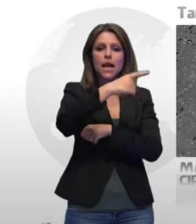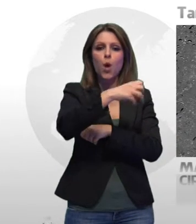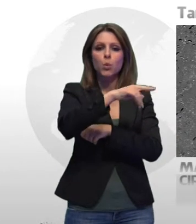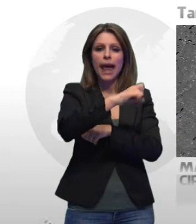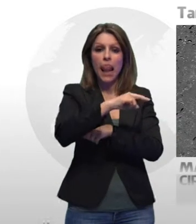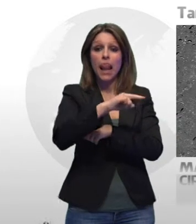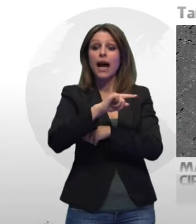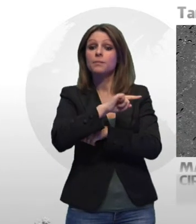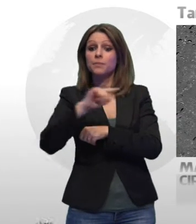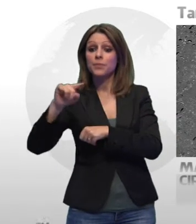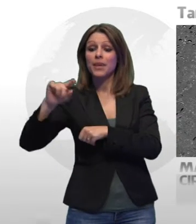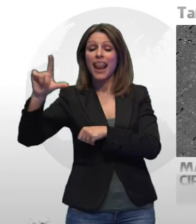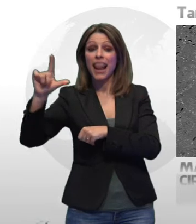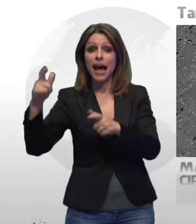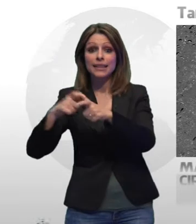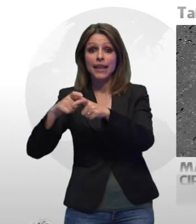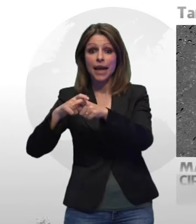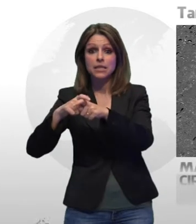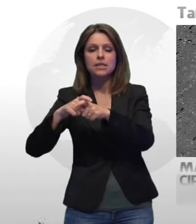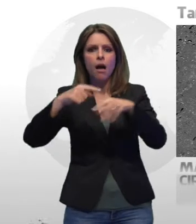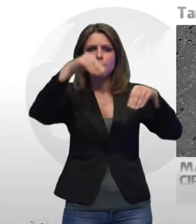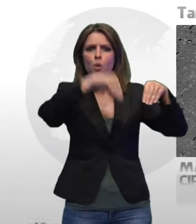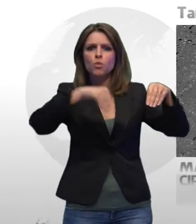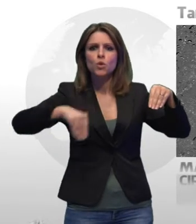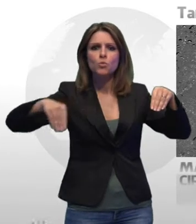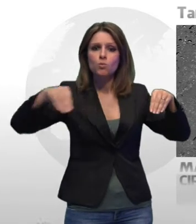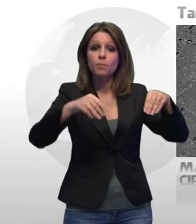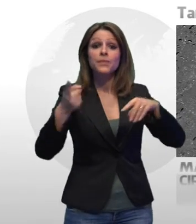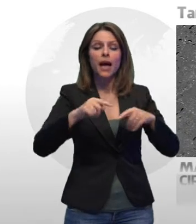Difficile la situazione anche a Ginosa e Marina di Ginosa.